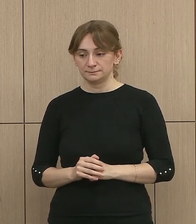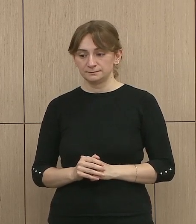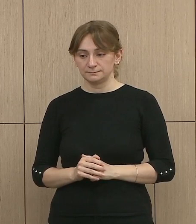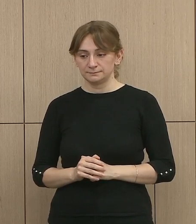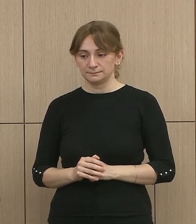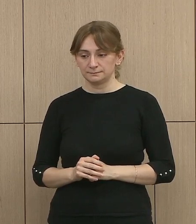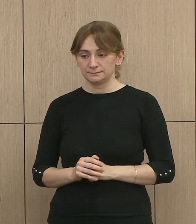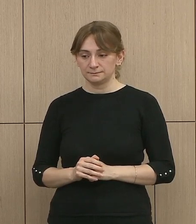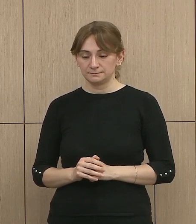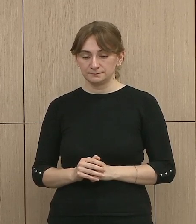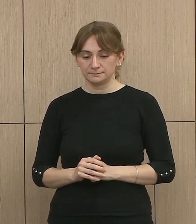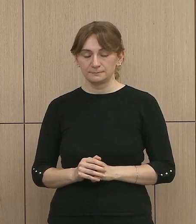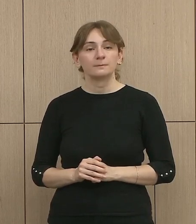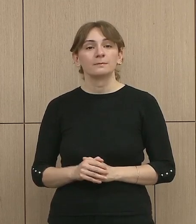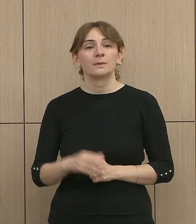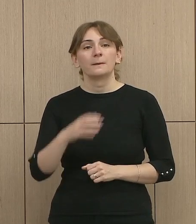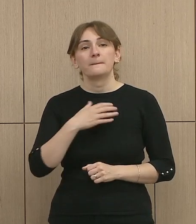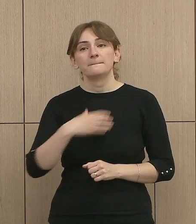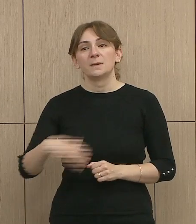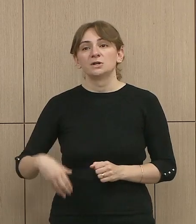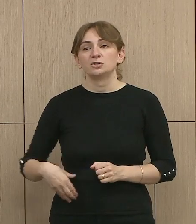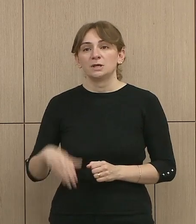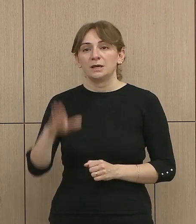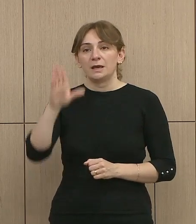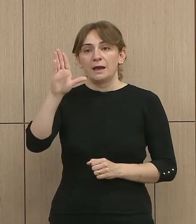Në bashkime librajzdit,